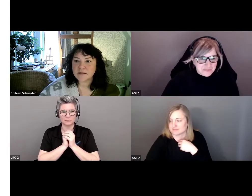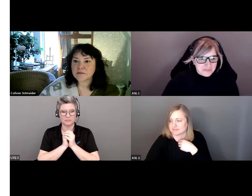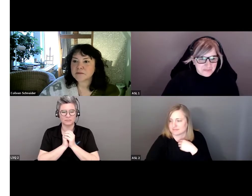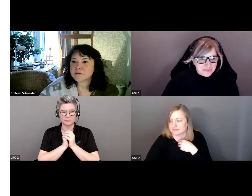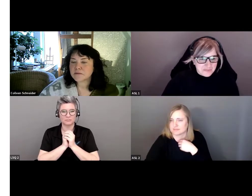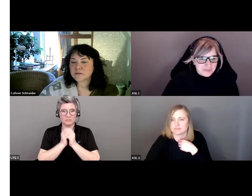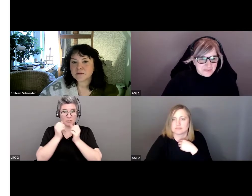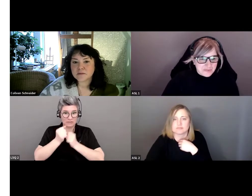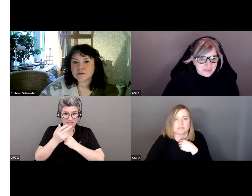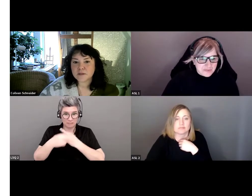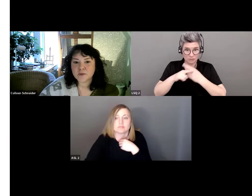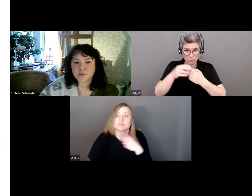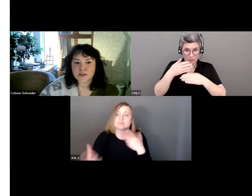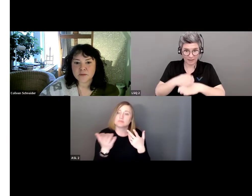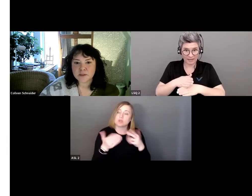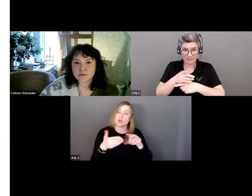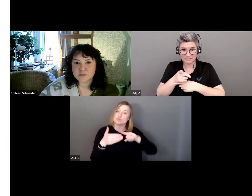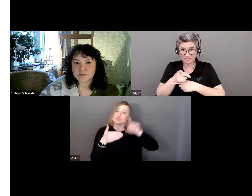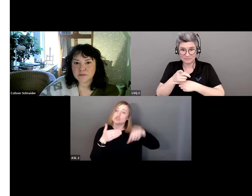Est-ce que les résultats sont prêts?